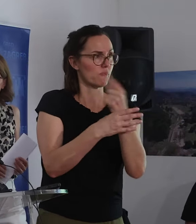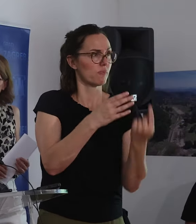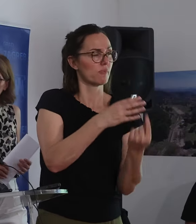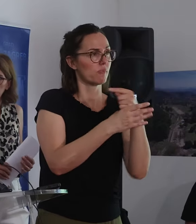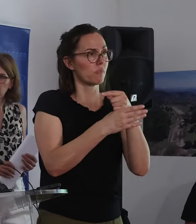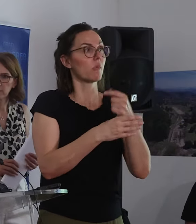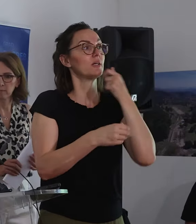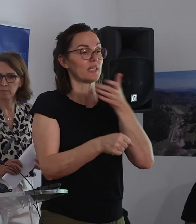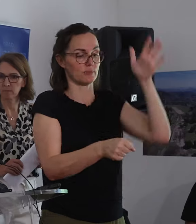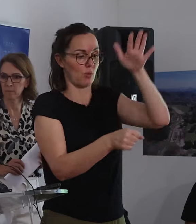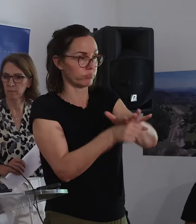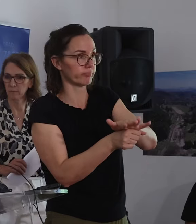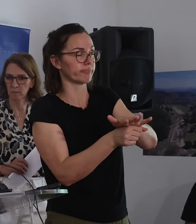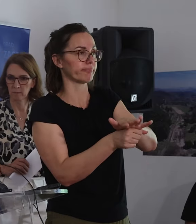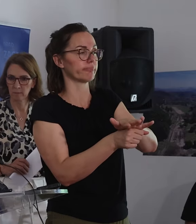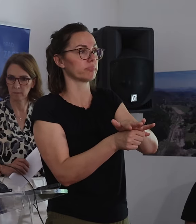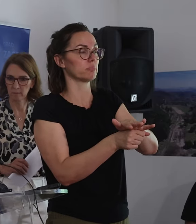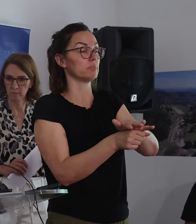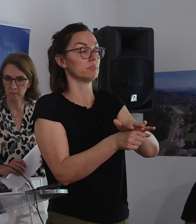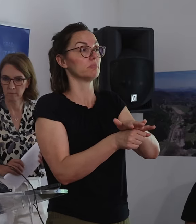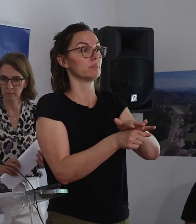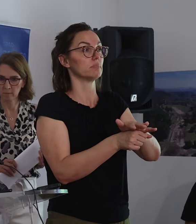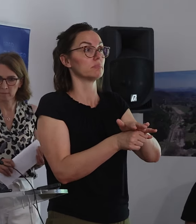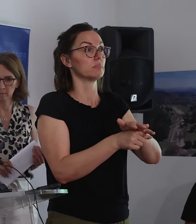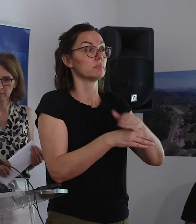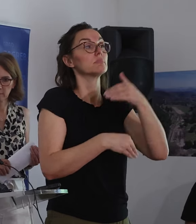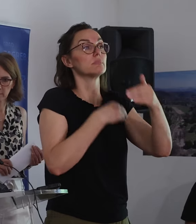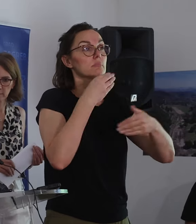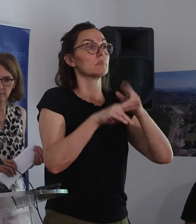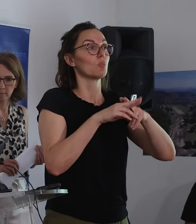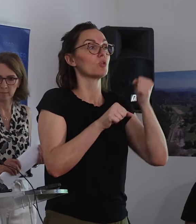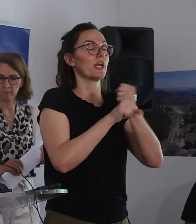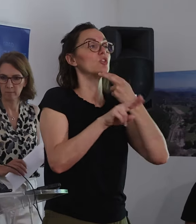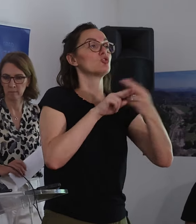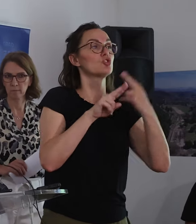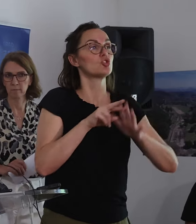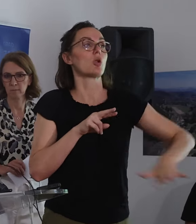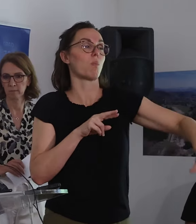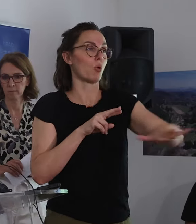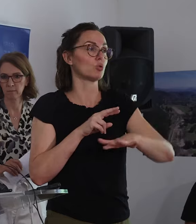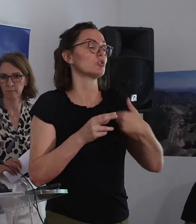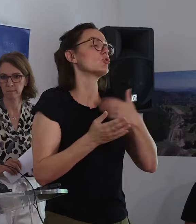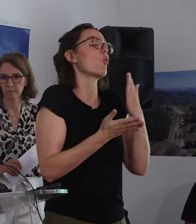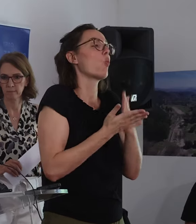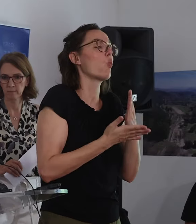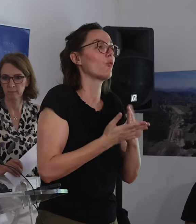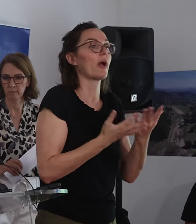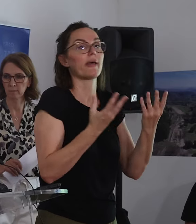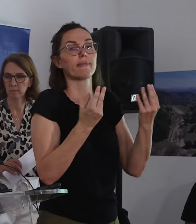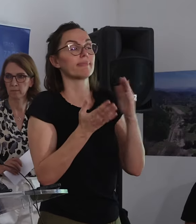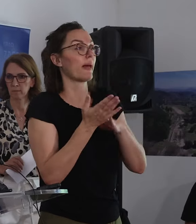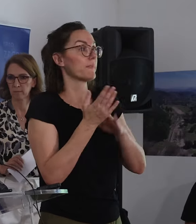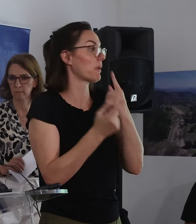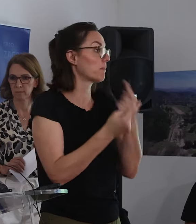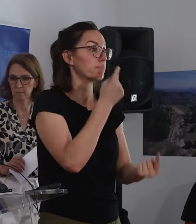izaći, ona je začepljena i dalje će se provoditi ciljena deratizacije na tom području. Tako da uvijek, ukoliko se